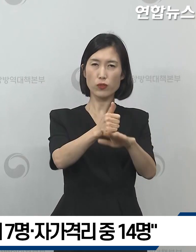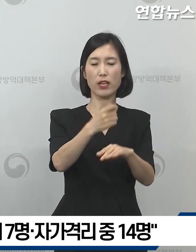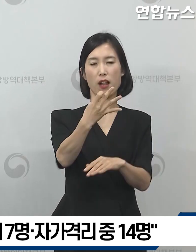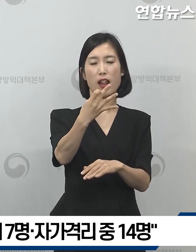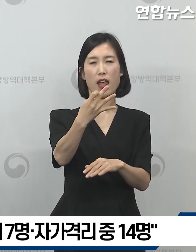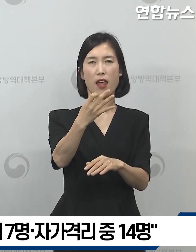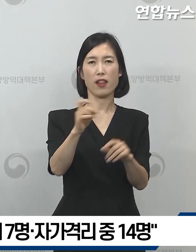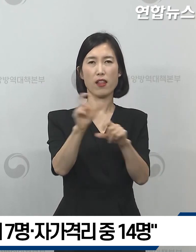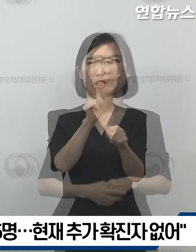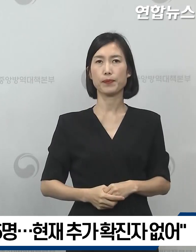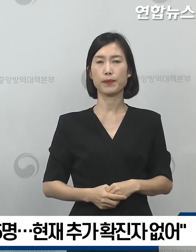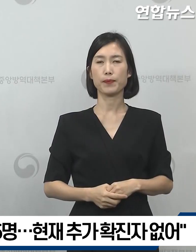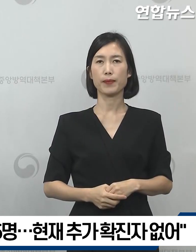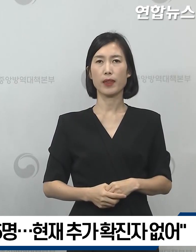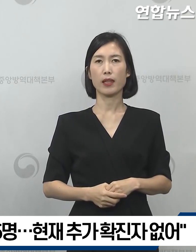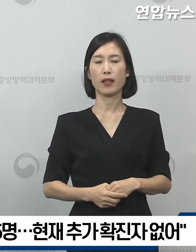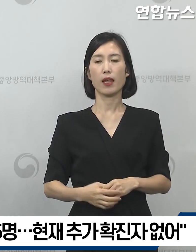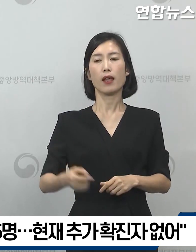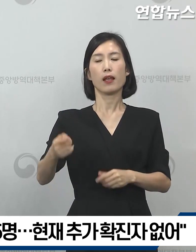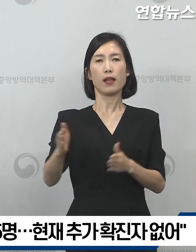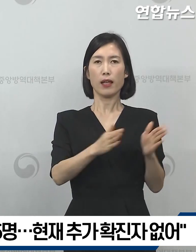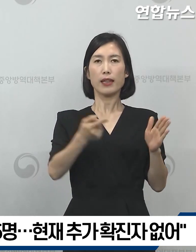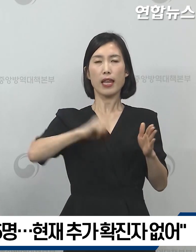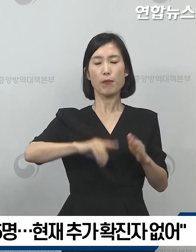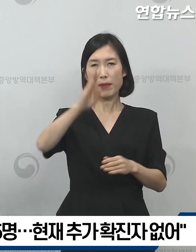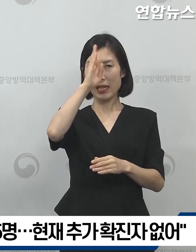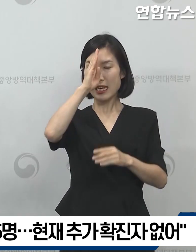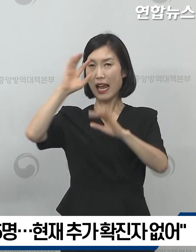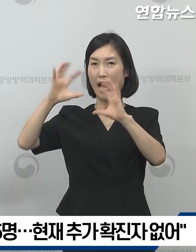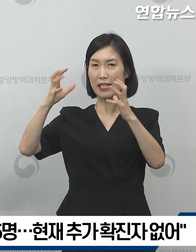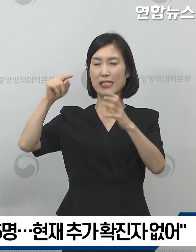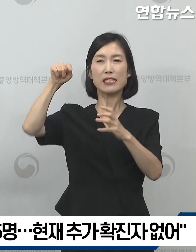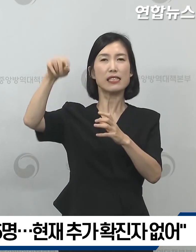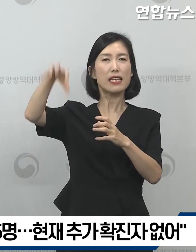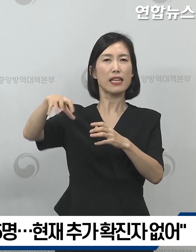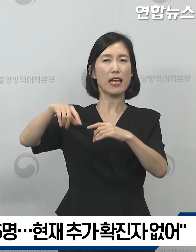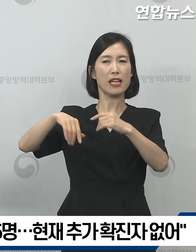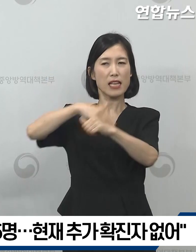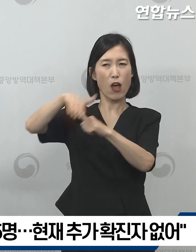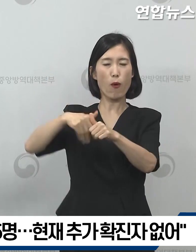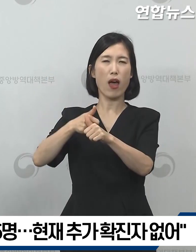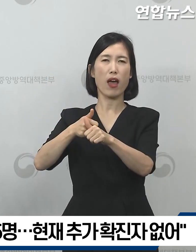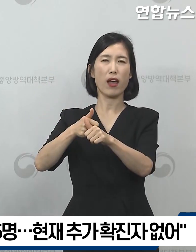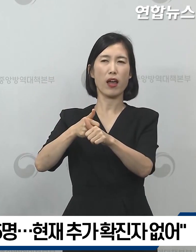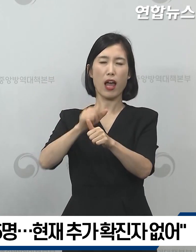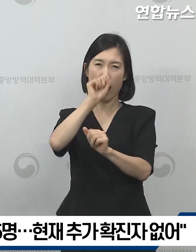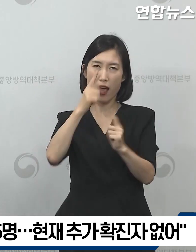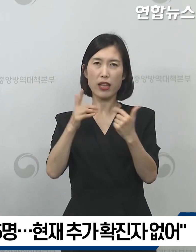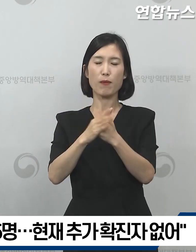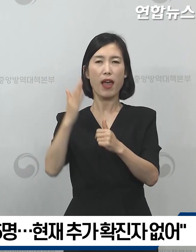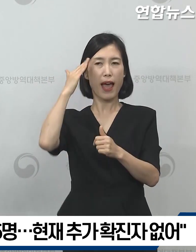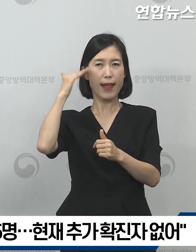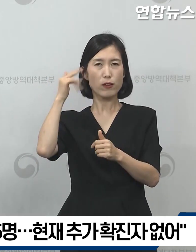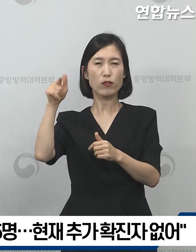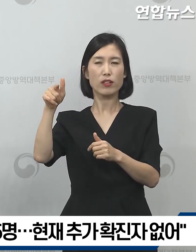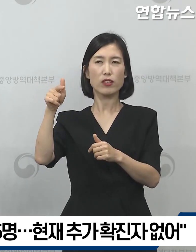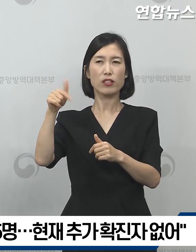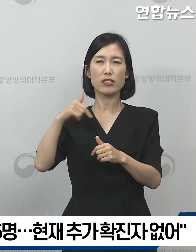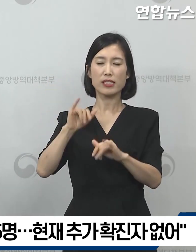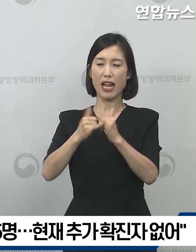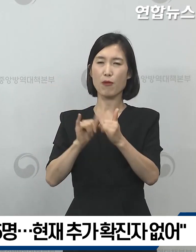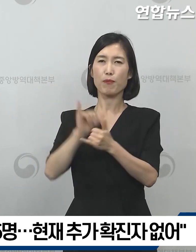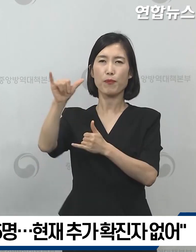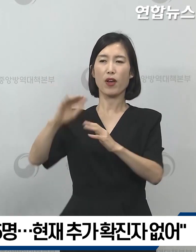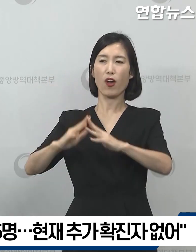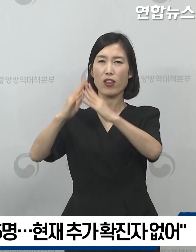확인되었습니다. 다음으로는 이라크 현지 상황에 따라서 두 차례에 걸쳐서 우리나라 건설 근로자 총